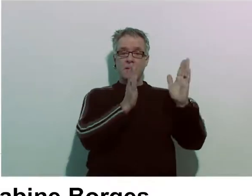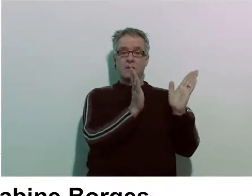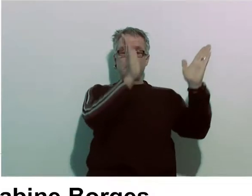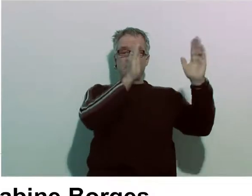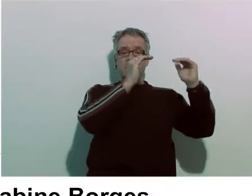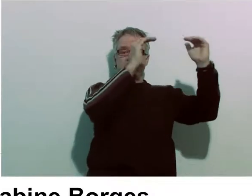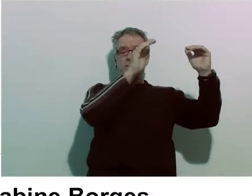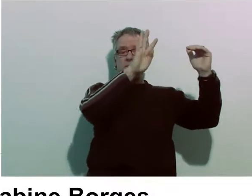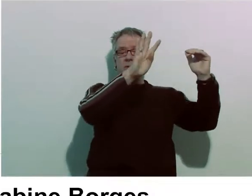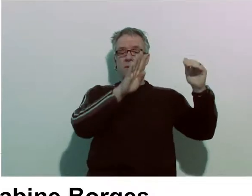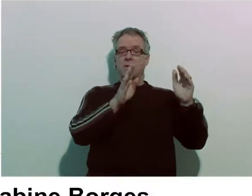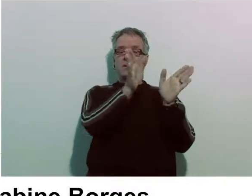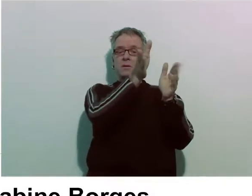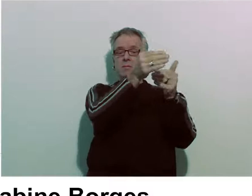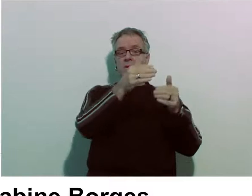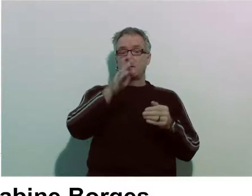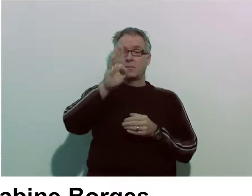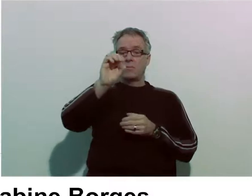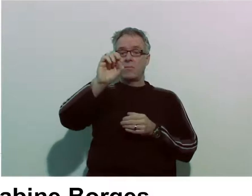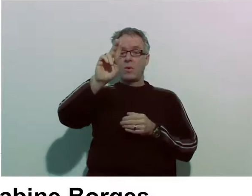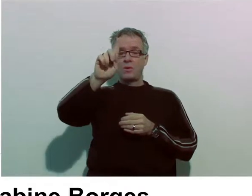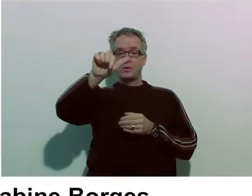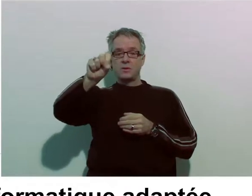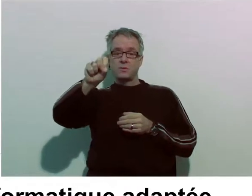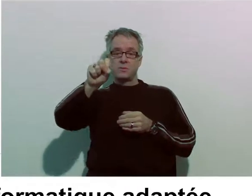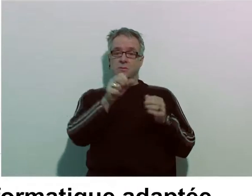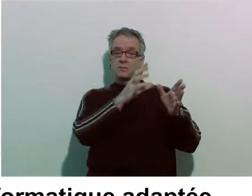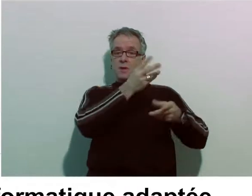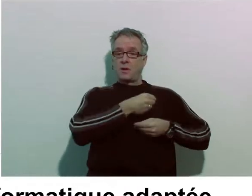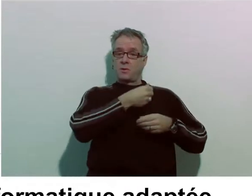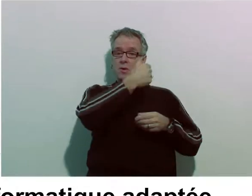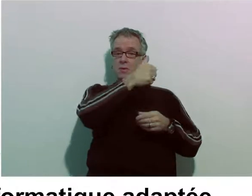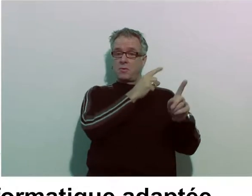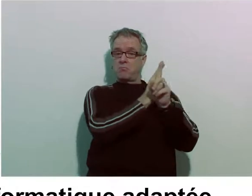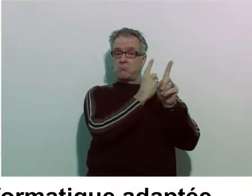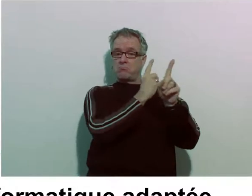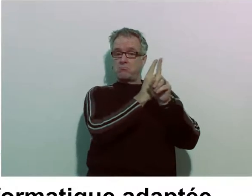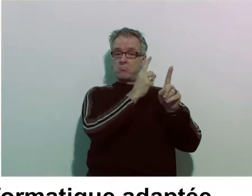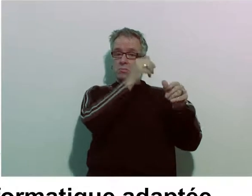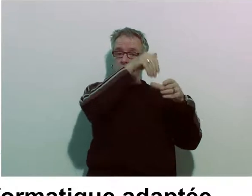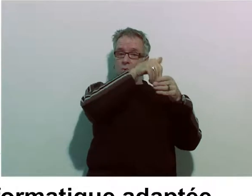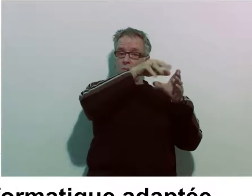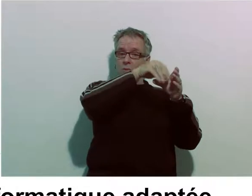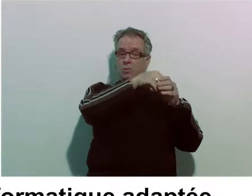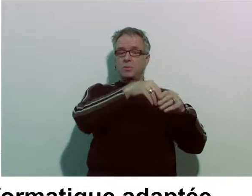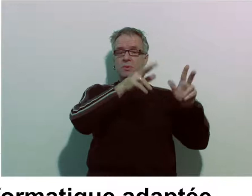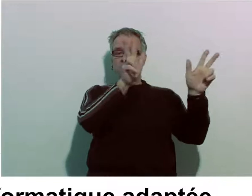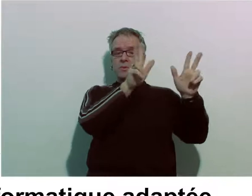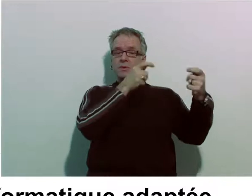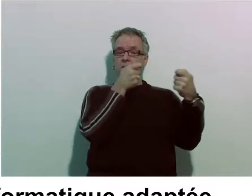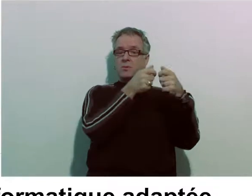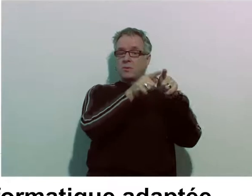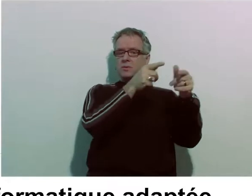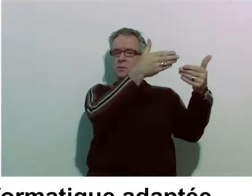Au niveau 4, la cabine Borgès permet les accueils individuels. Elle est équipée en informatique adaptée et collections